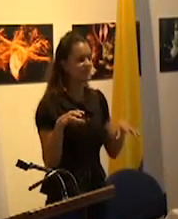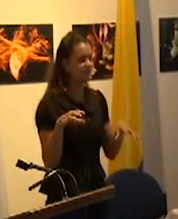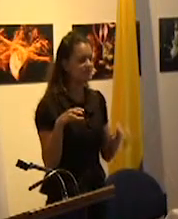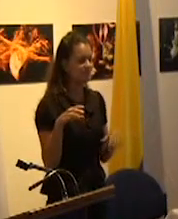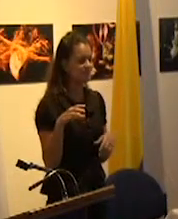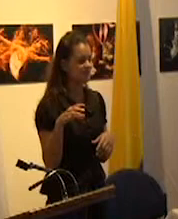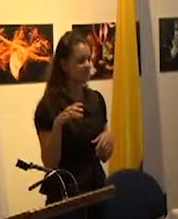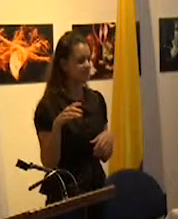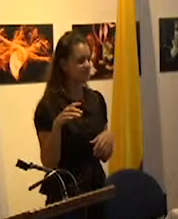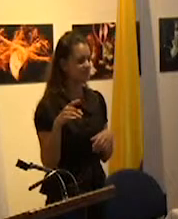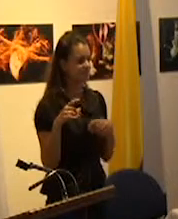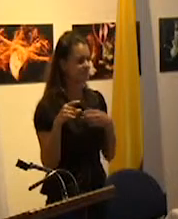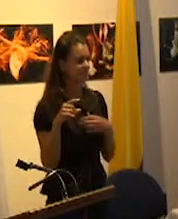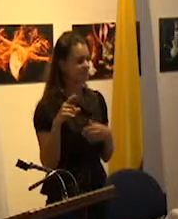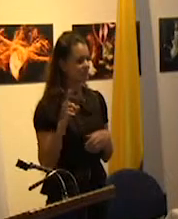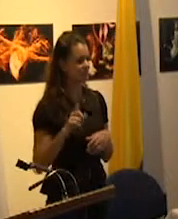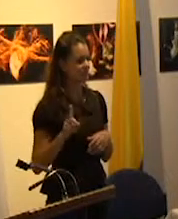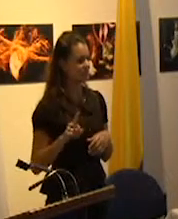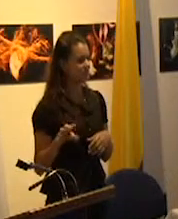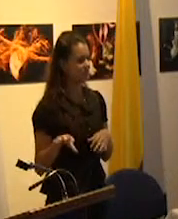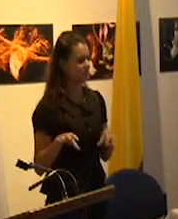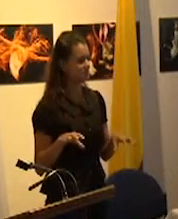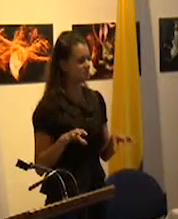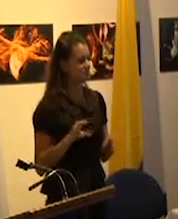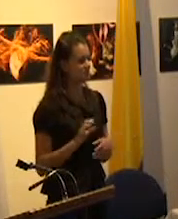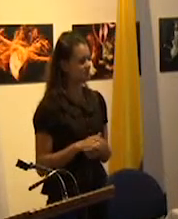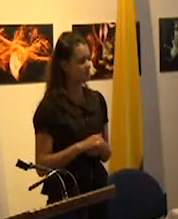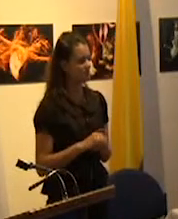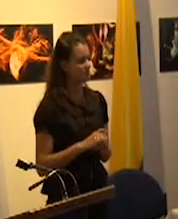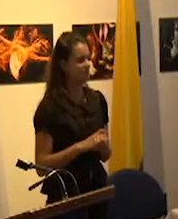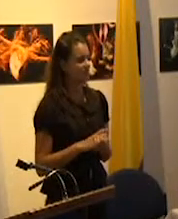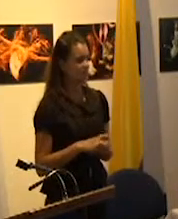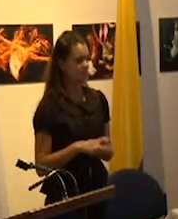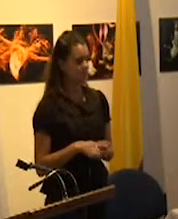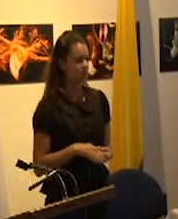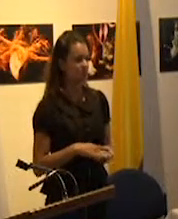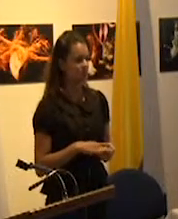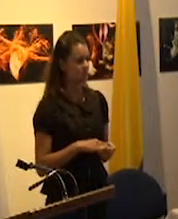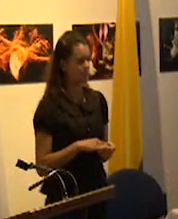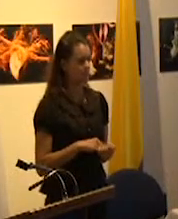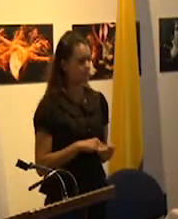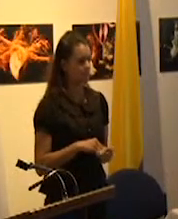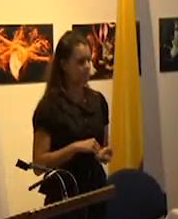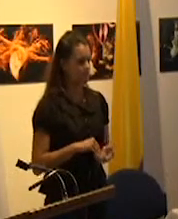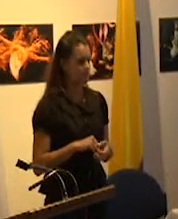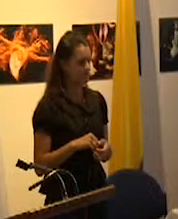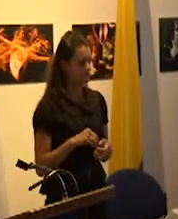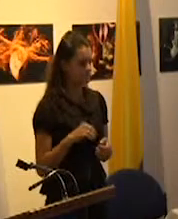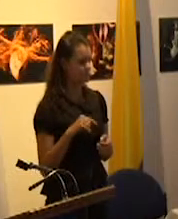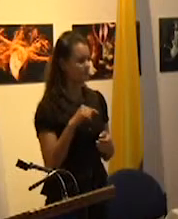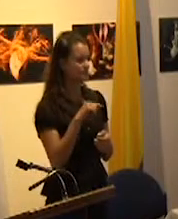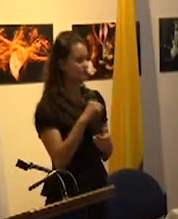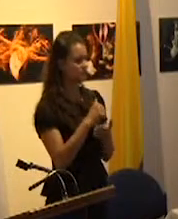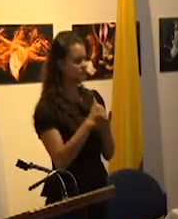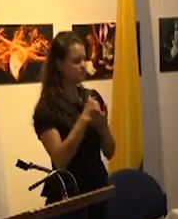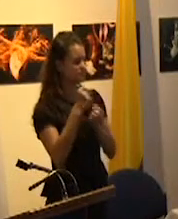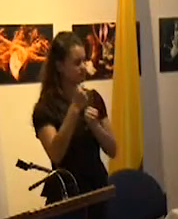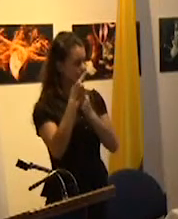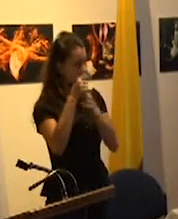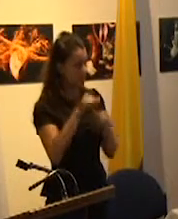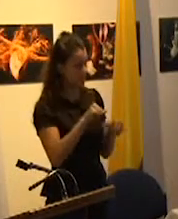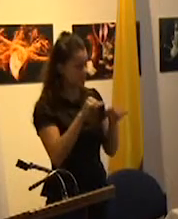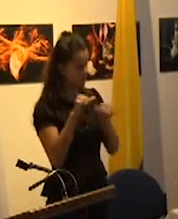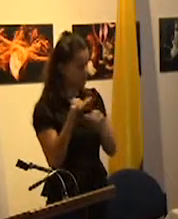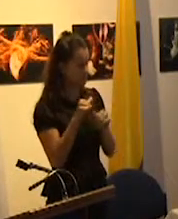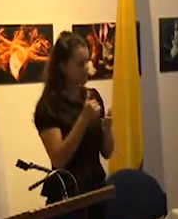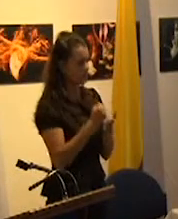curso a una brecha creciente en la unificación de los principios de libertad e igualdad que postulaba la